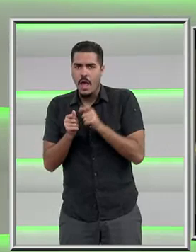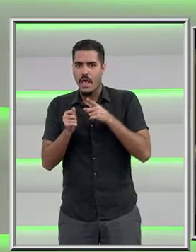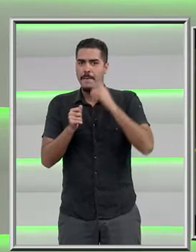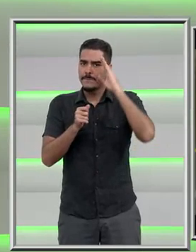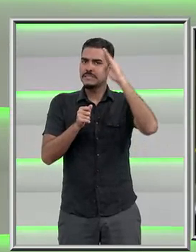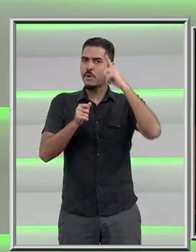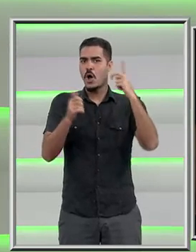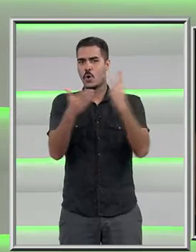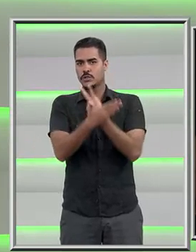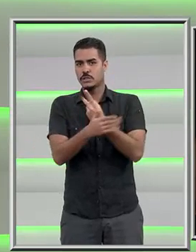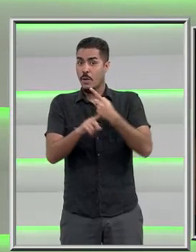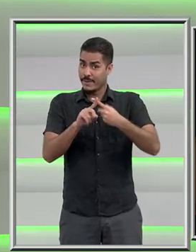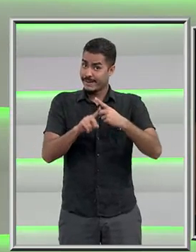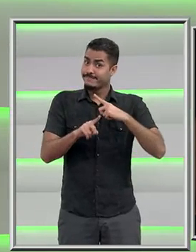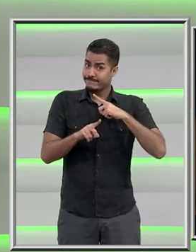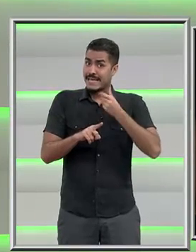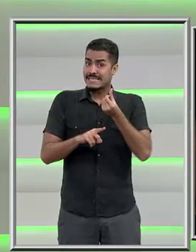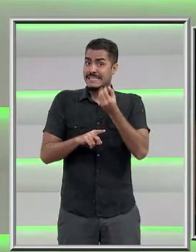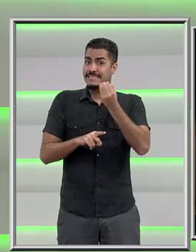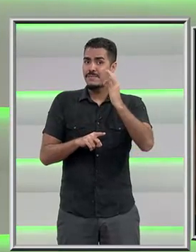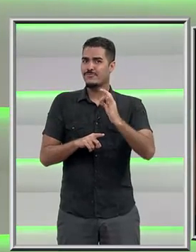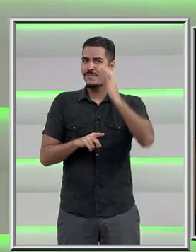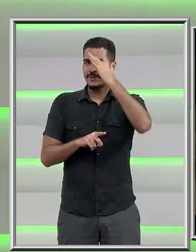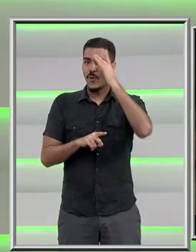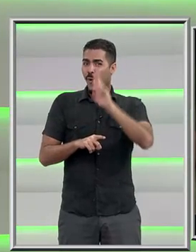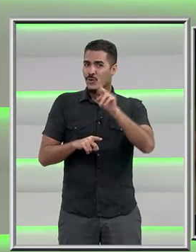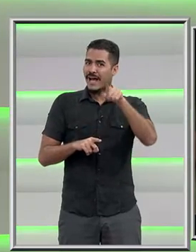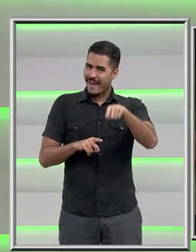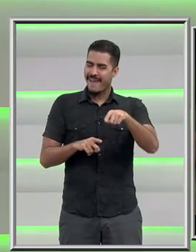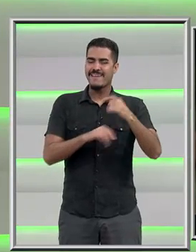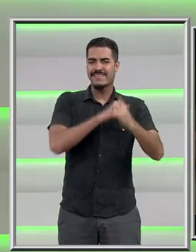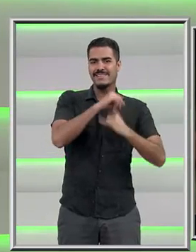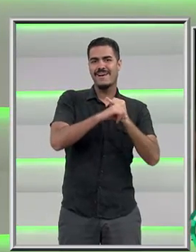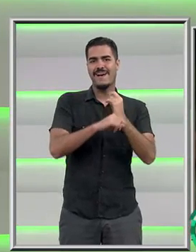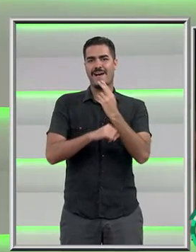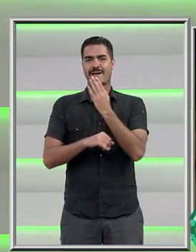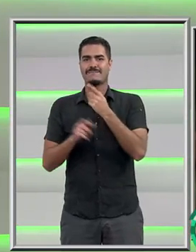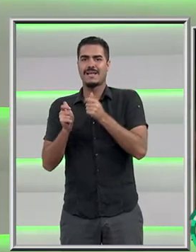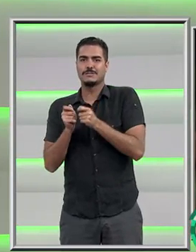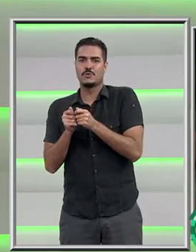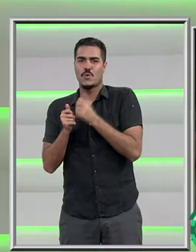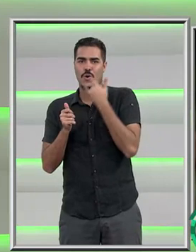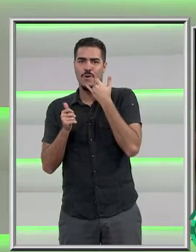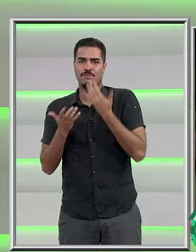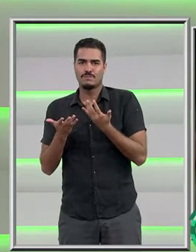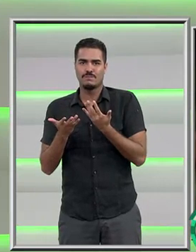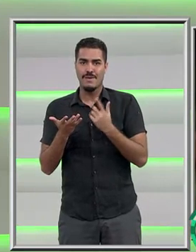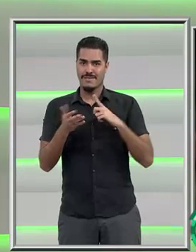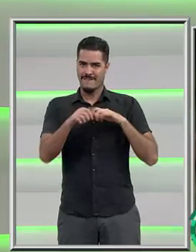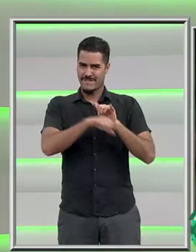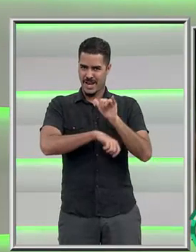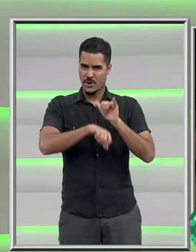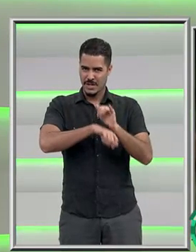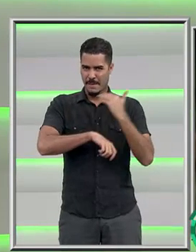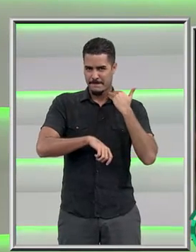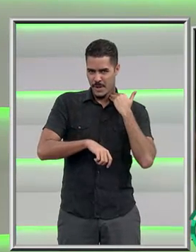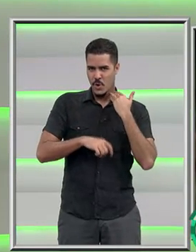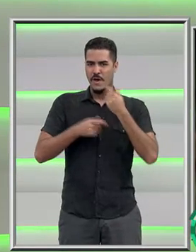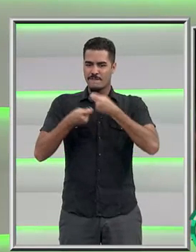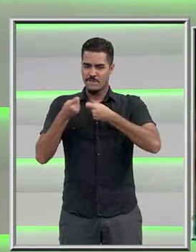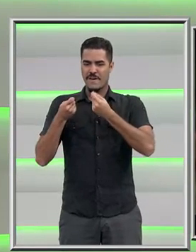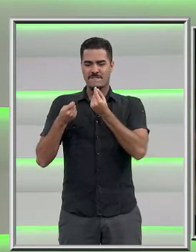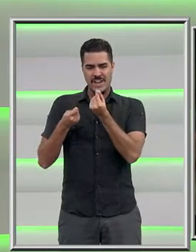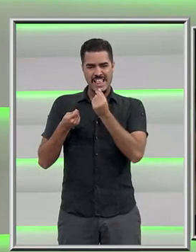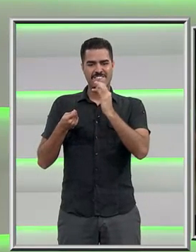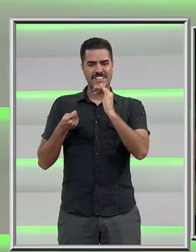representam 6 de cada 10 operações bancárias. E olha que as fraudes em bancos e financeiras estão só em terceiro lugar na lista